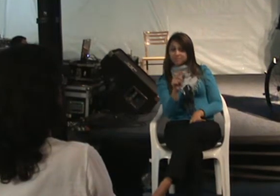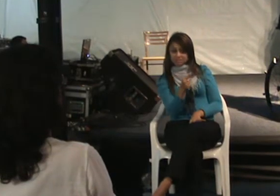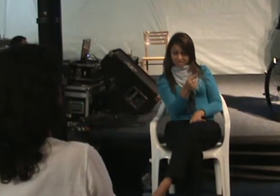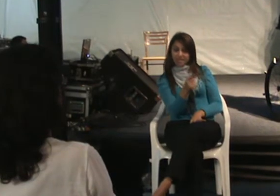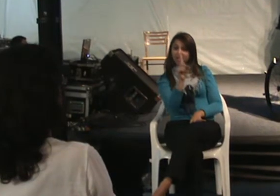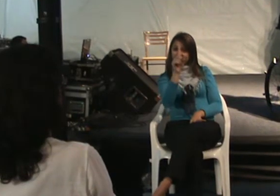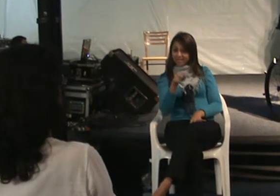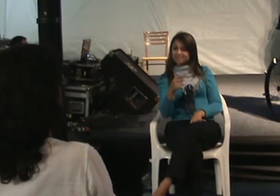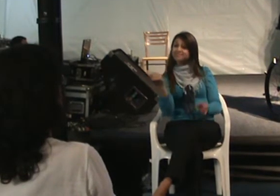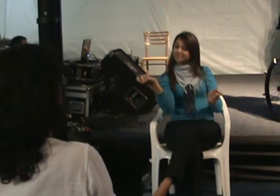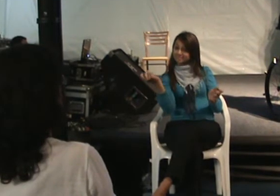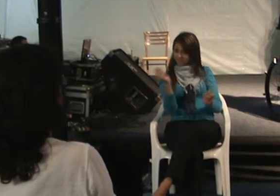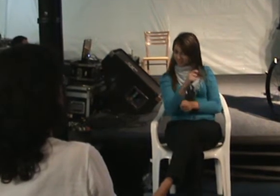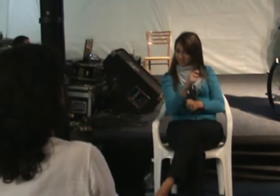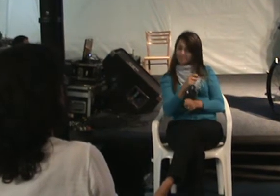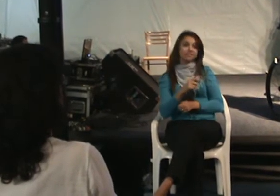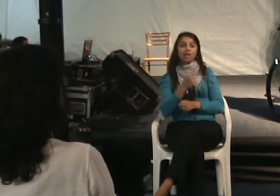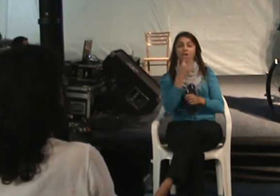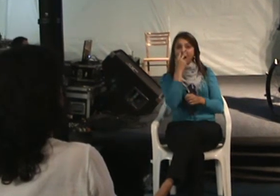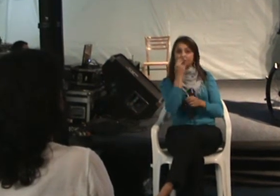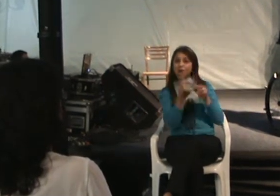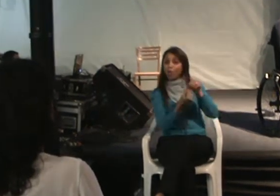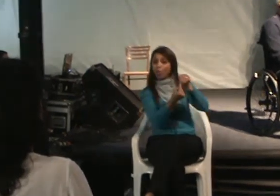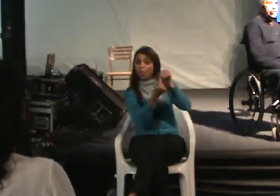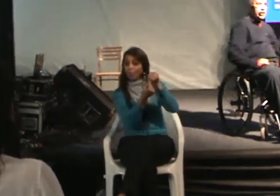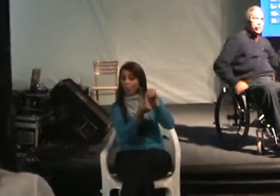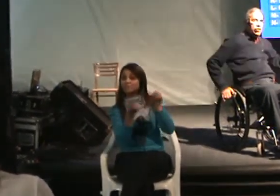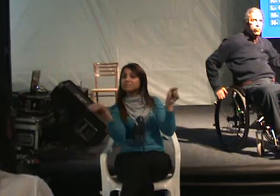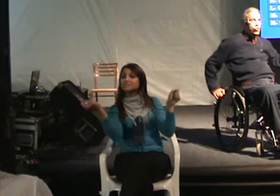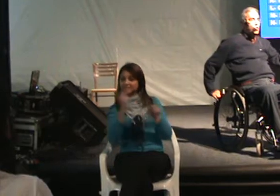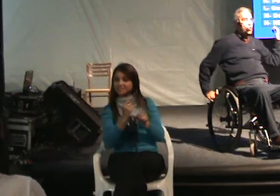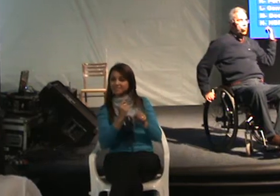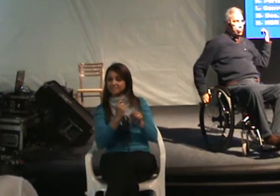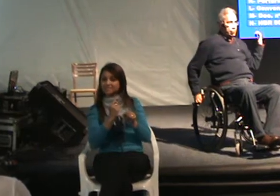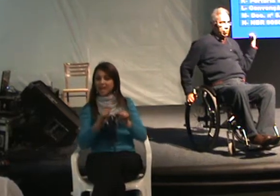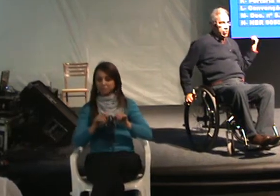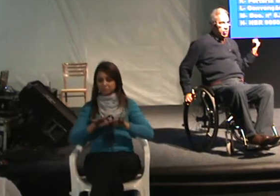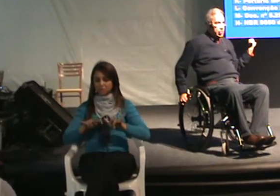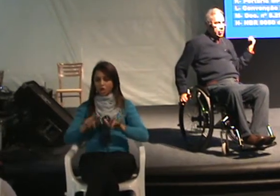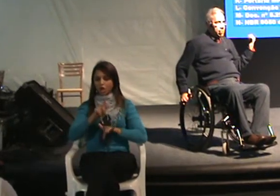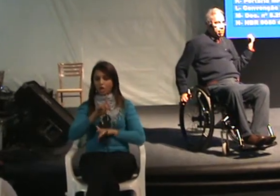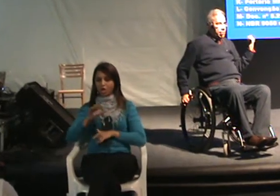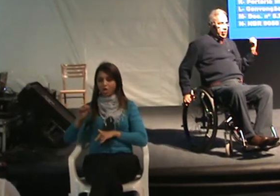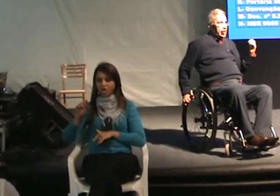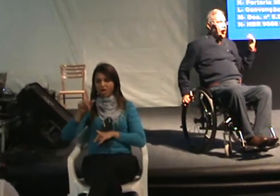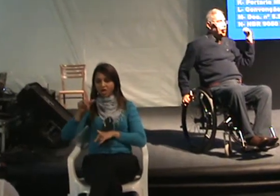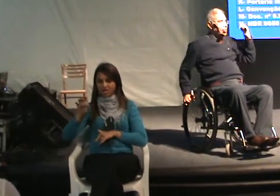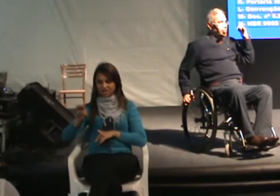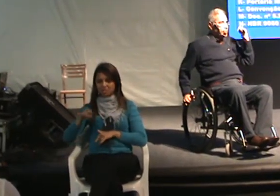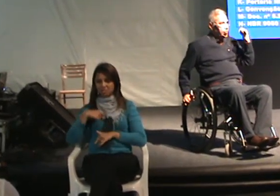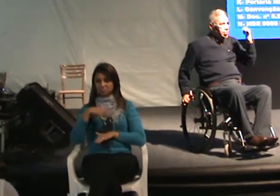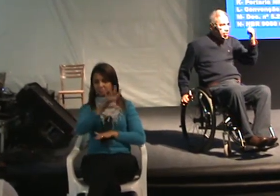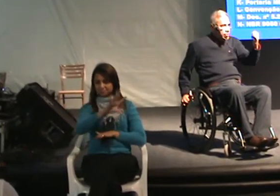poucas, ou a única, que você consegue baixar pelo Google. Lá, se vocês